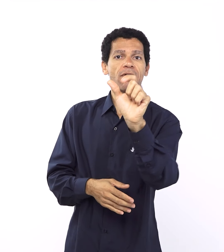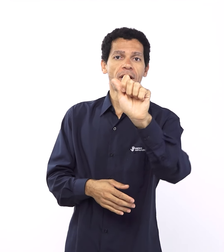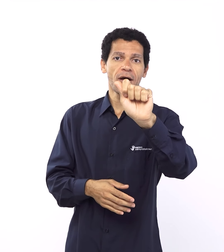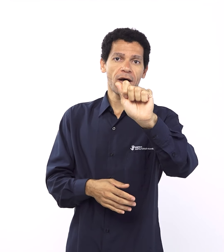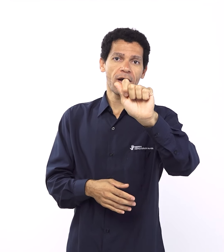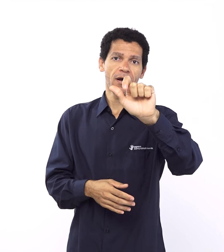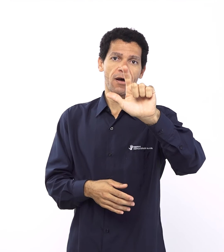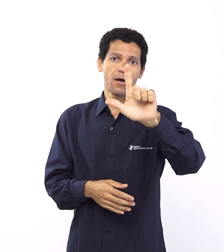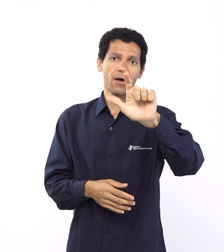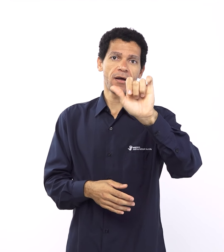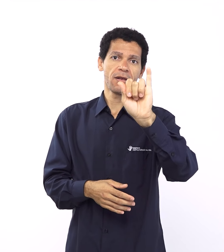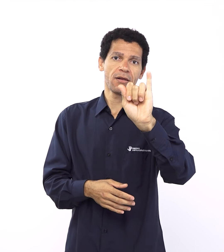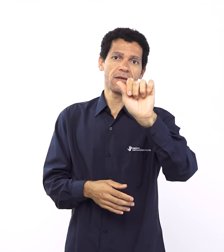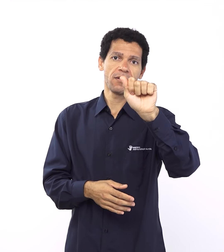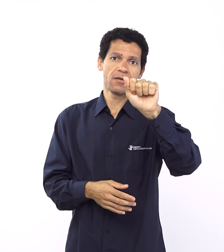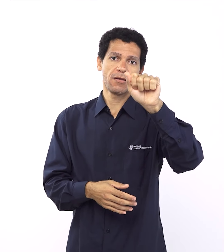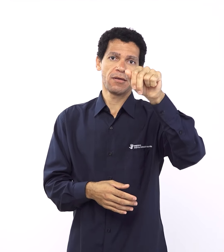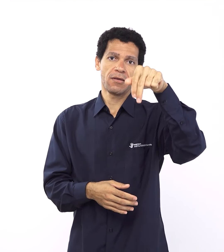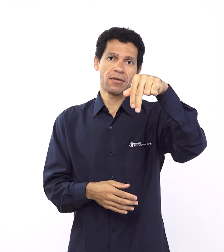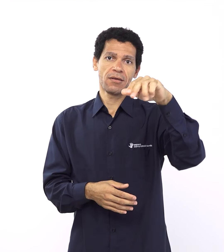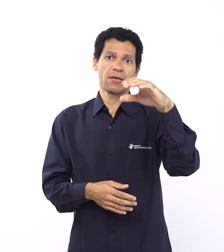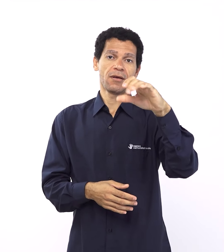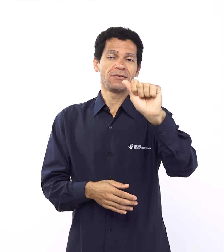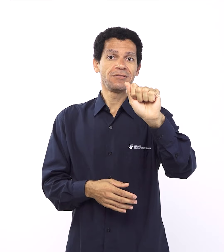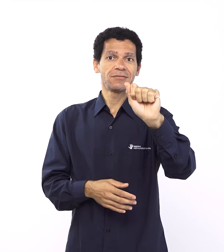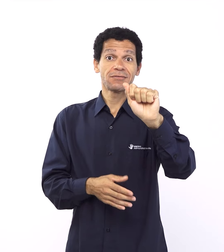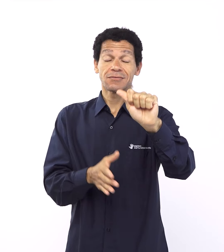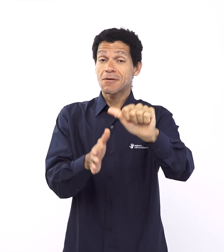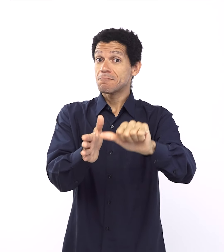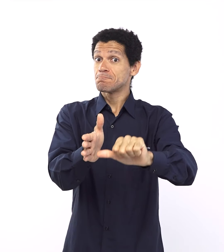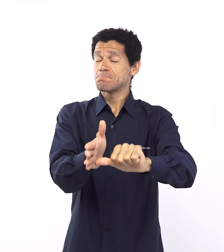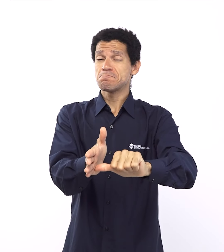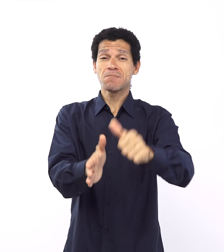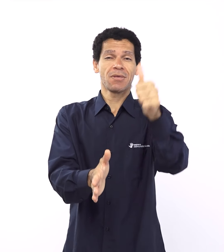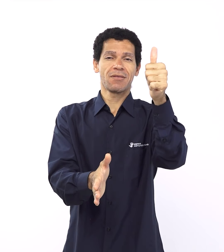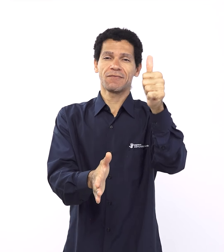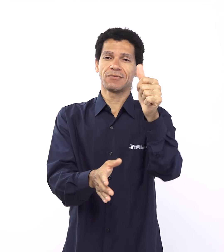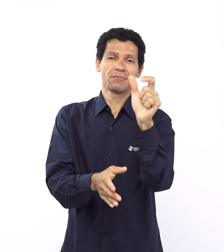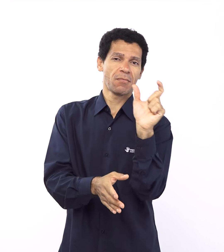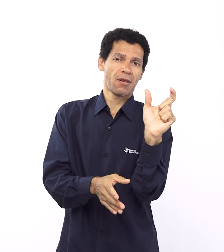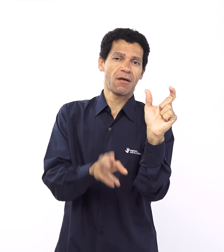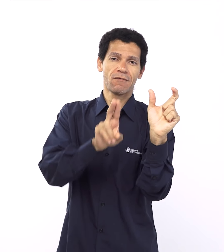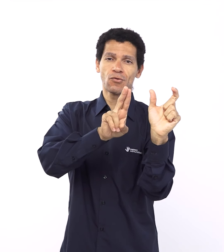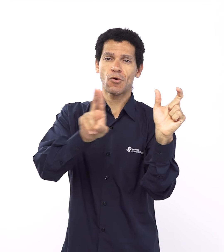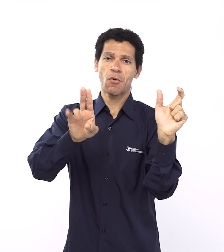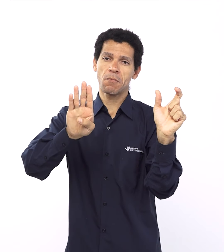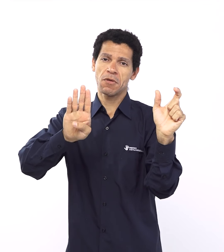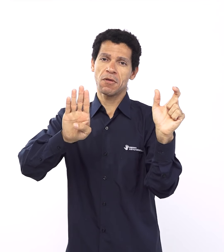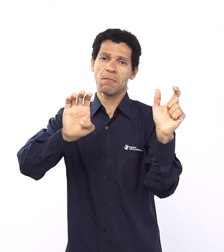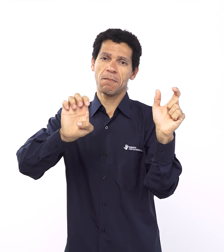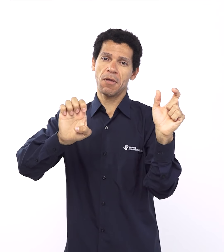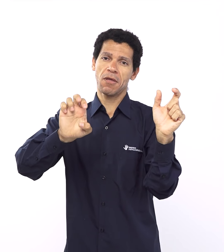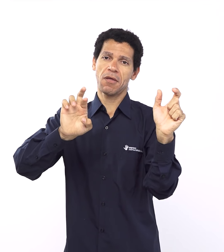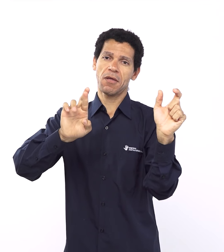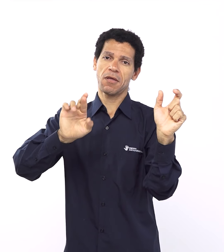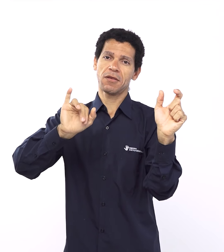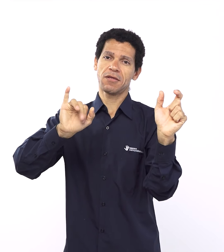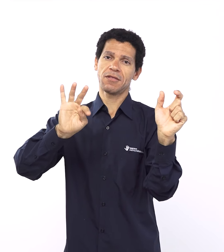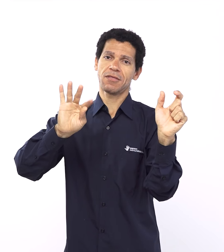teólogos, vão ficar um tempão debatendo se existe aliança antes daqui ou não, né? Só que alguns